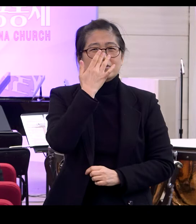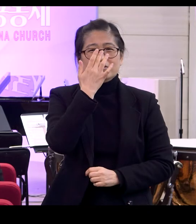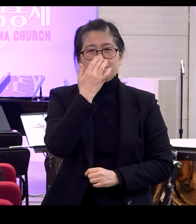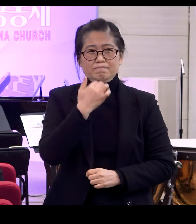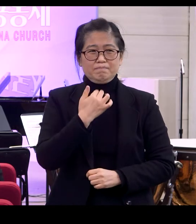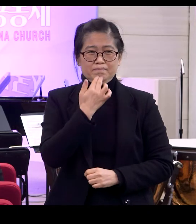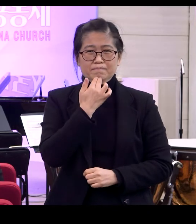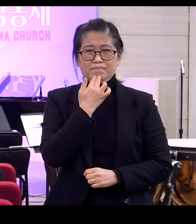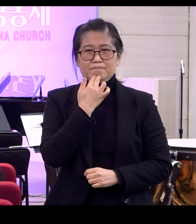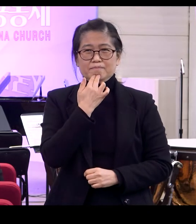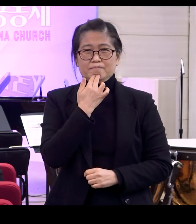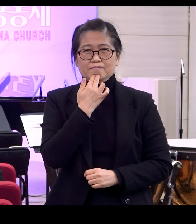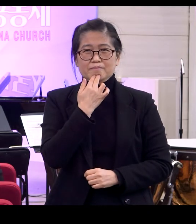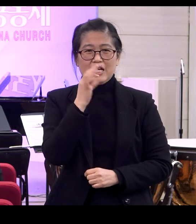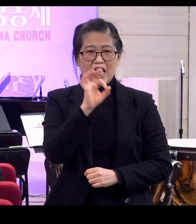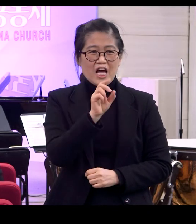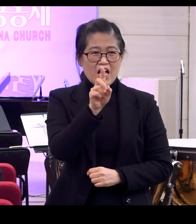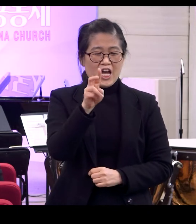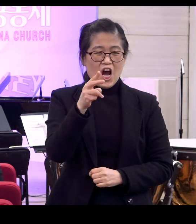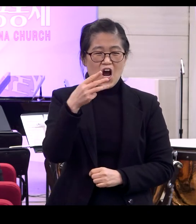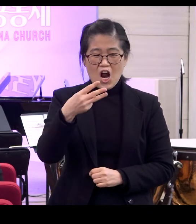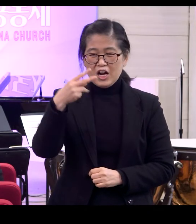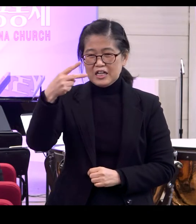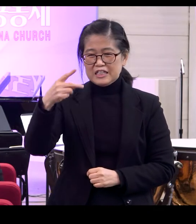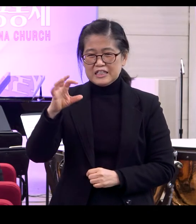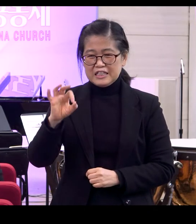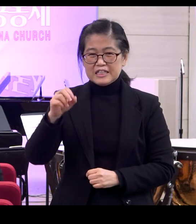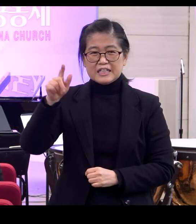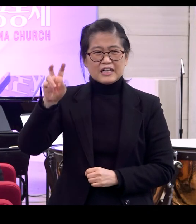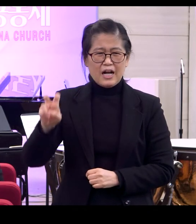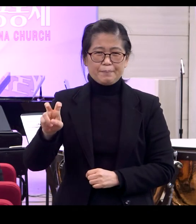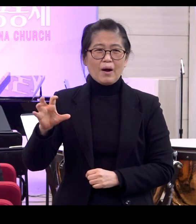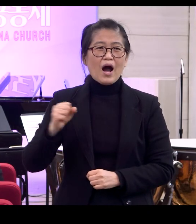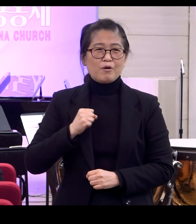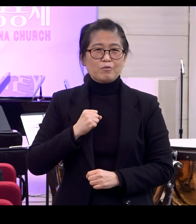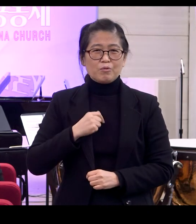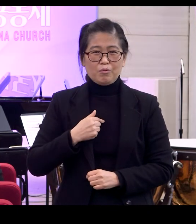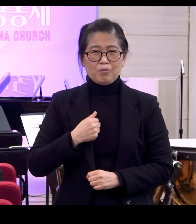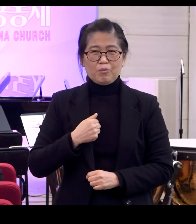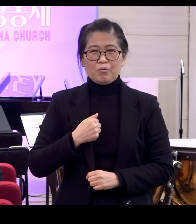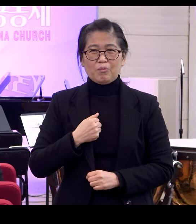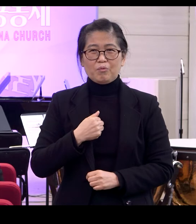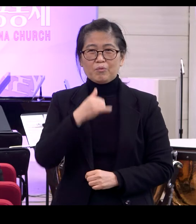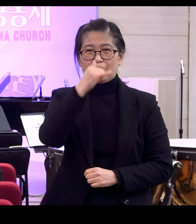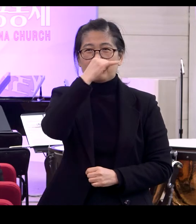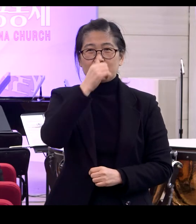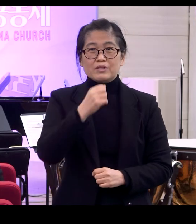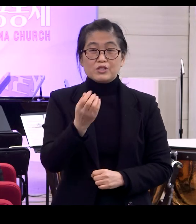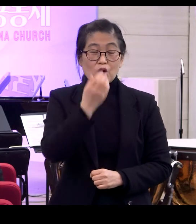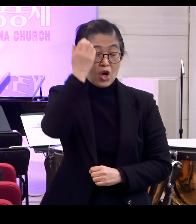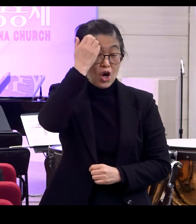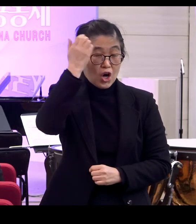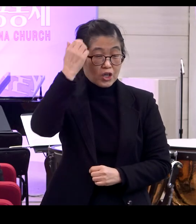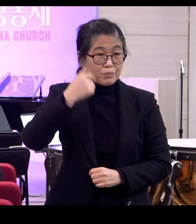생각을 못하는 어떤 그런 열등감을 갖고 있는 거예요 그런 저에게 그 순간 성령님께서 이렇게 말씀하시더라고요